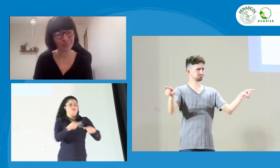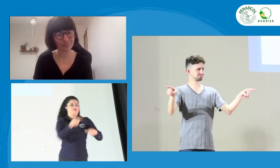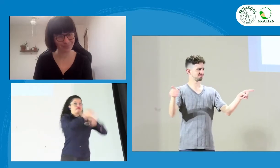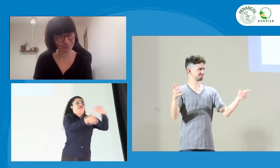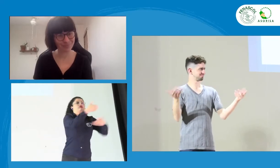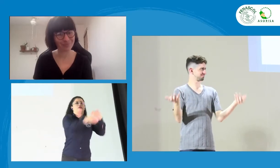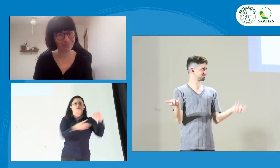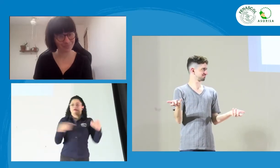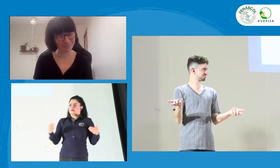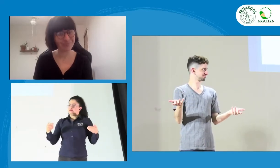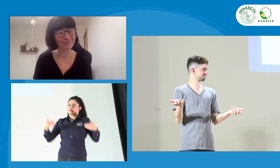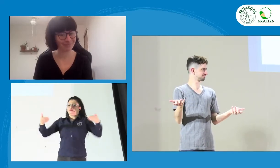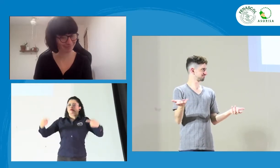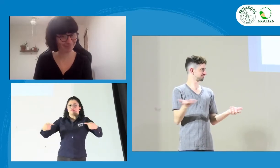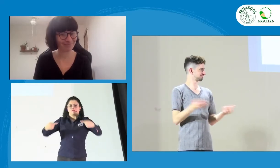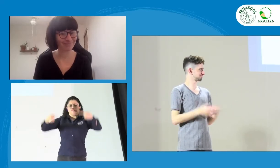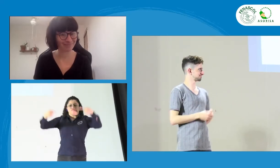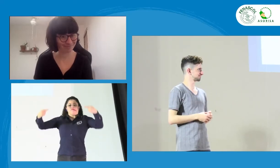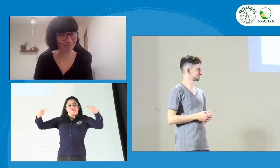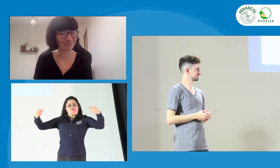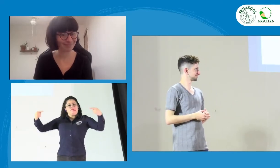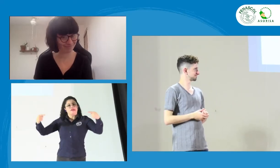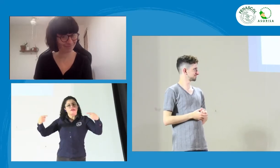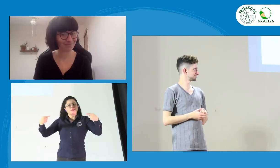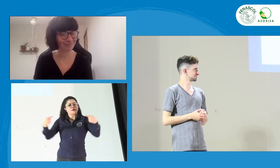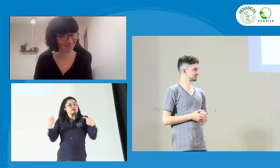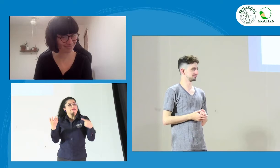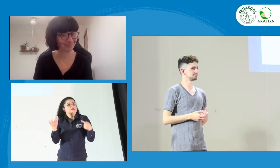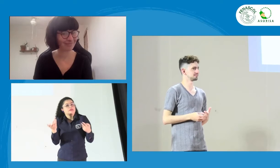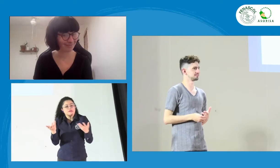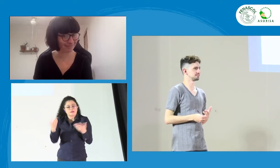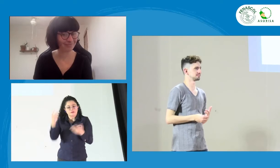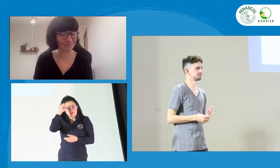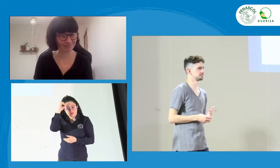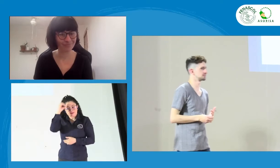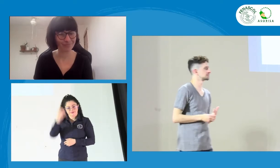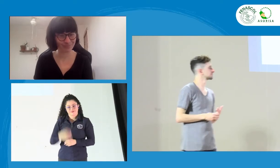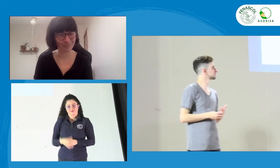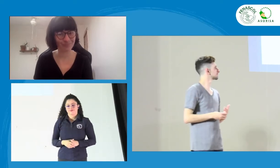también hay personas que hacen incidencia como en asociaciones. Entonces, ¿qué opinas al respecto?